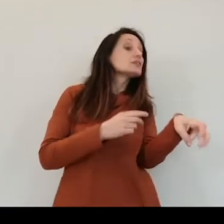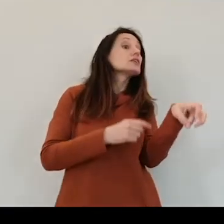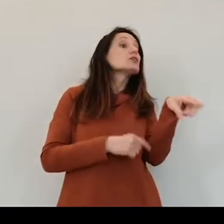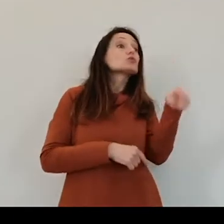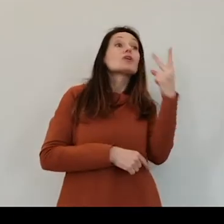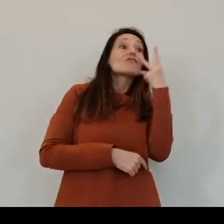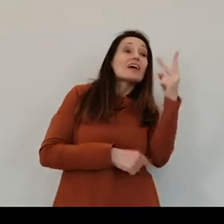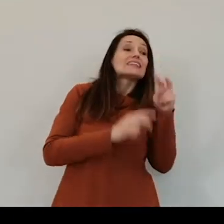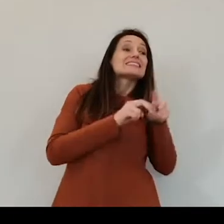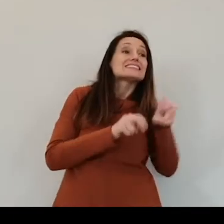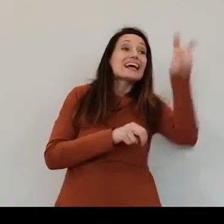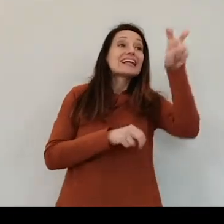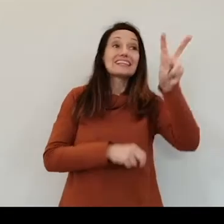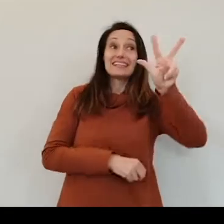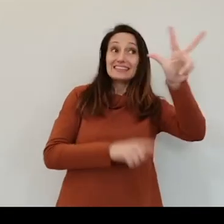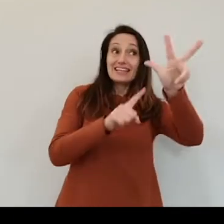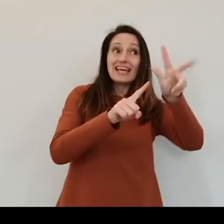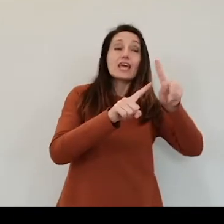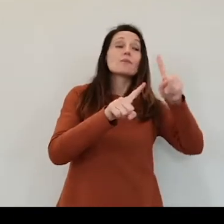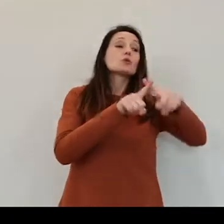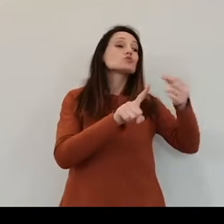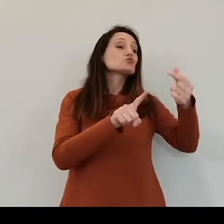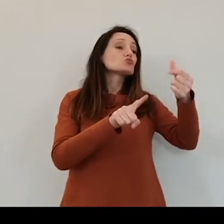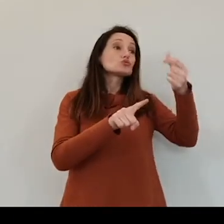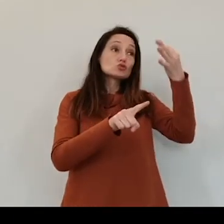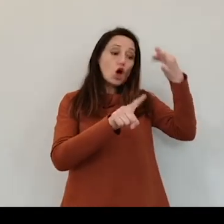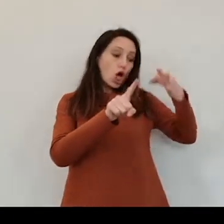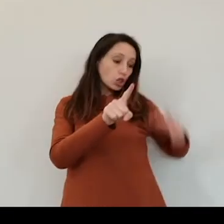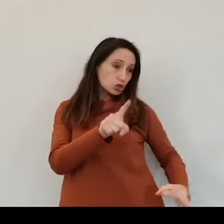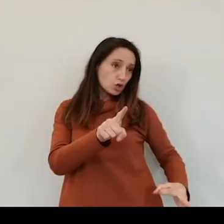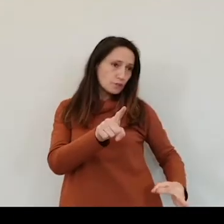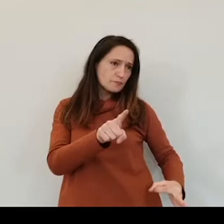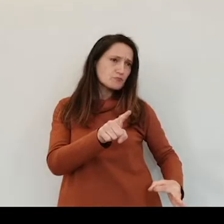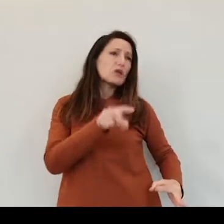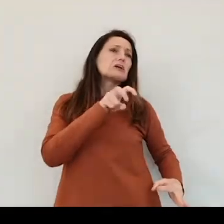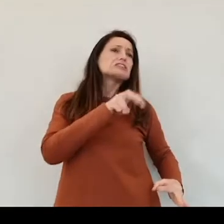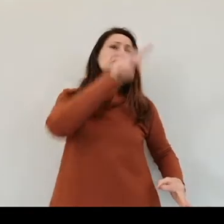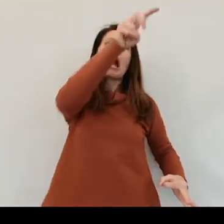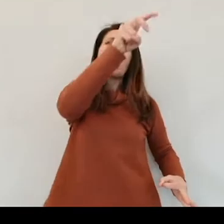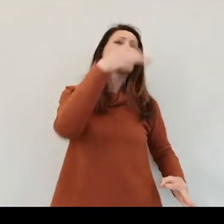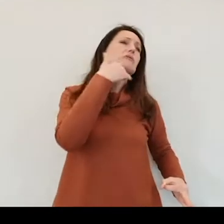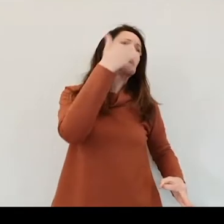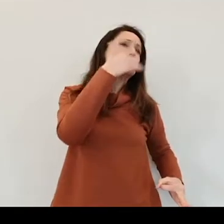terra. Lascia stare i tre scalini, raccatta il soldo e comprati una gomma da masticare.